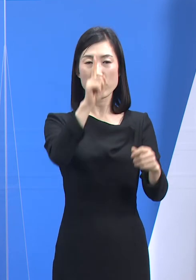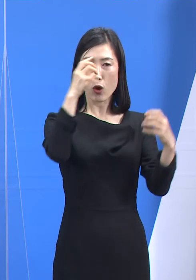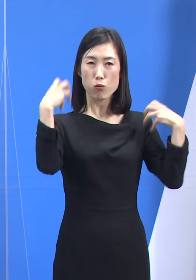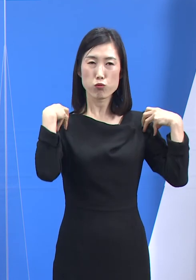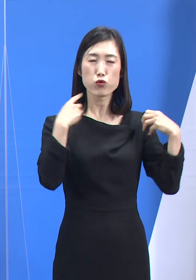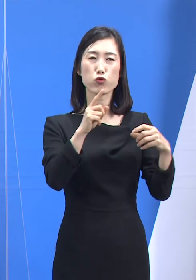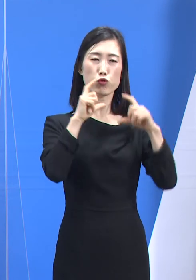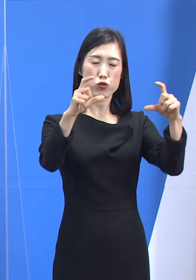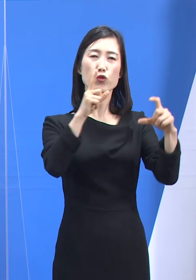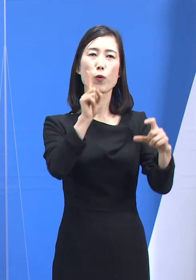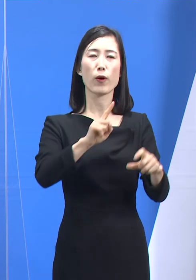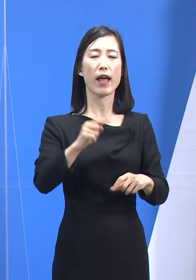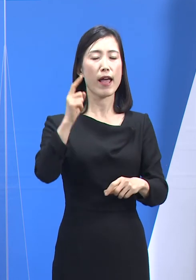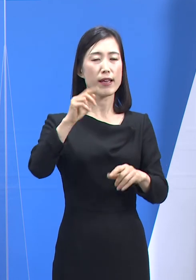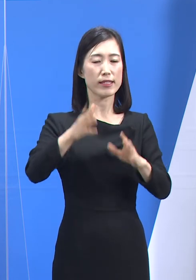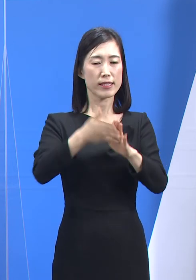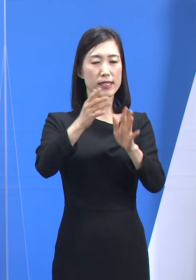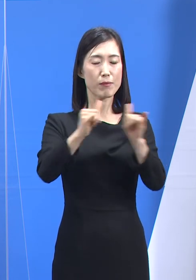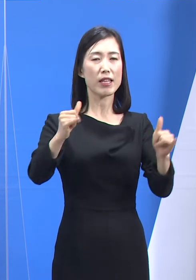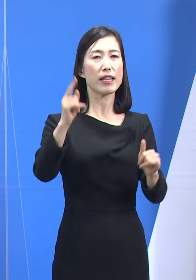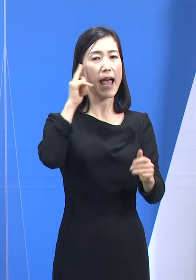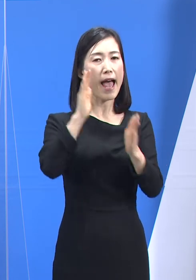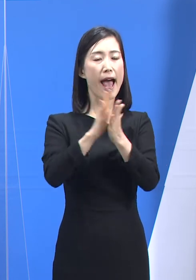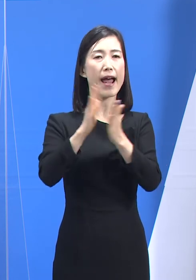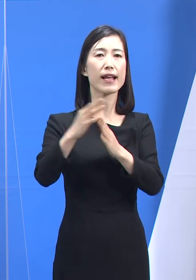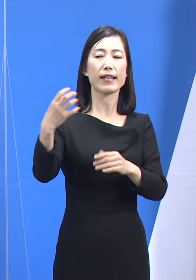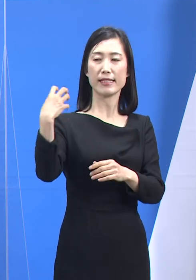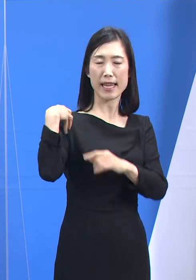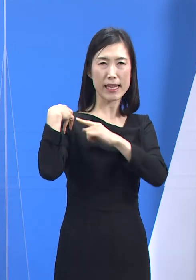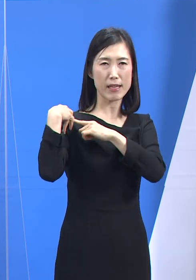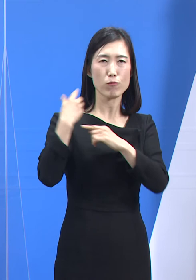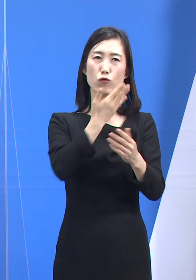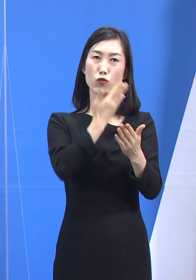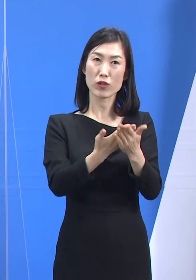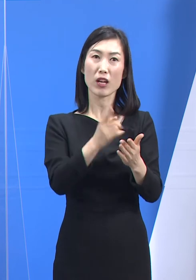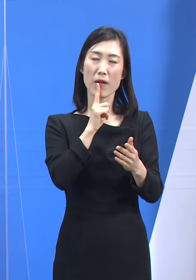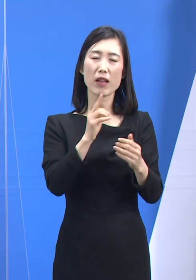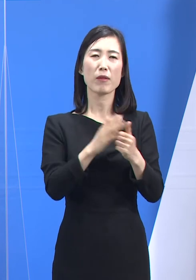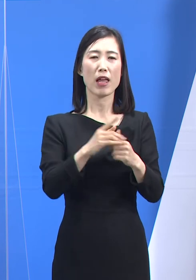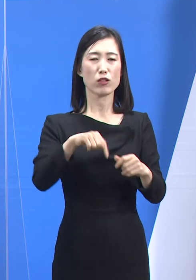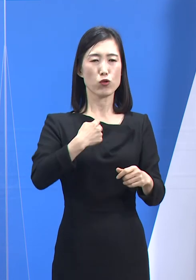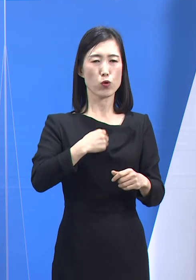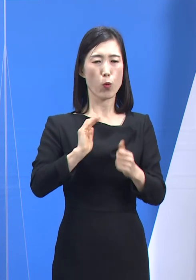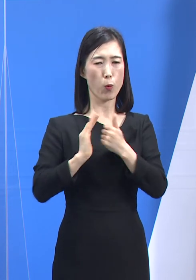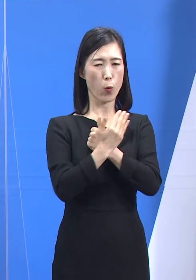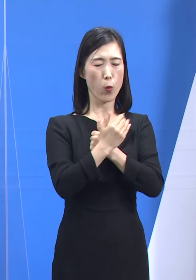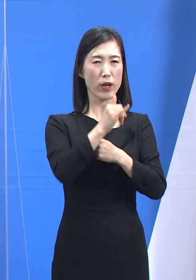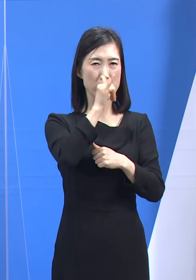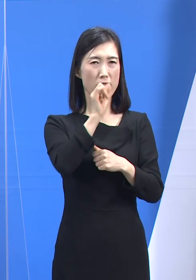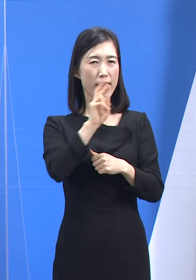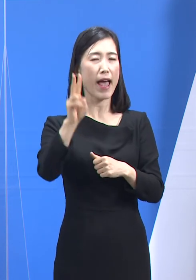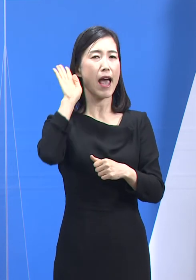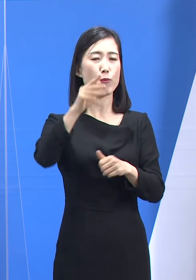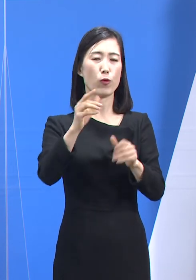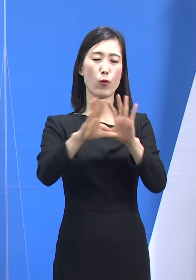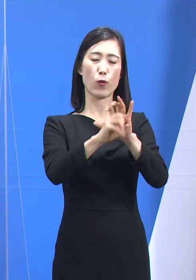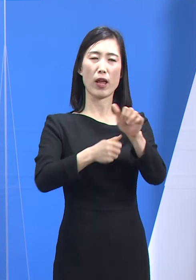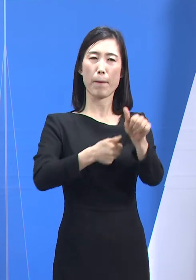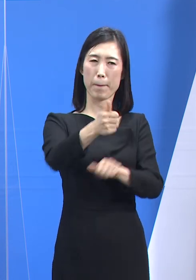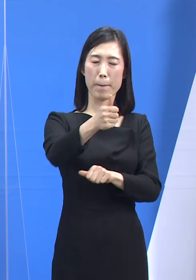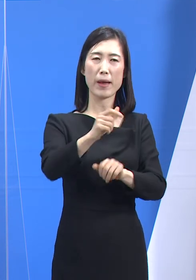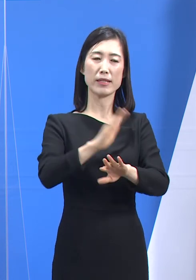자율과 책임 속에서 우리 사회가 코로나19 바이러스와 보다 안전하게 공존할 수 있을 것입니다.